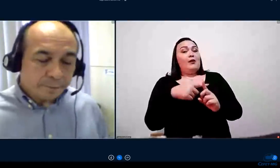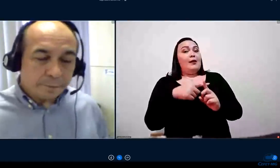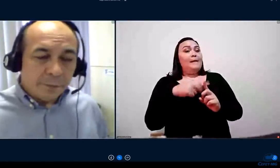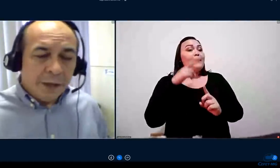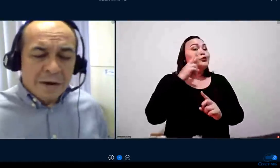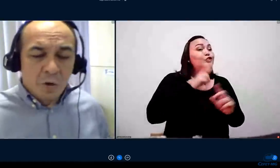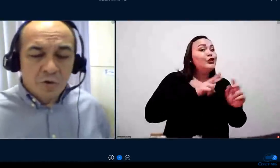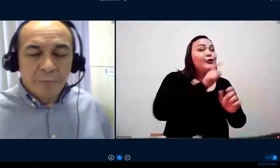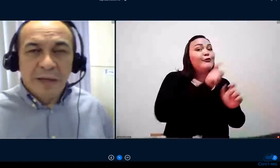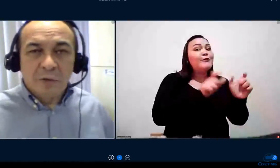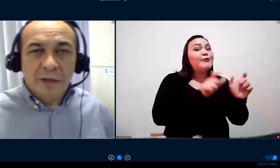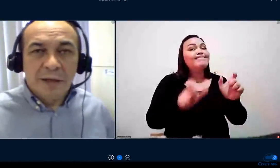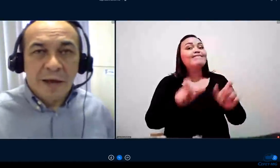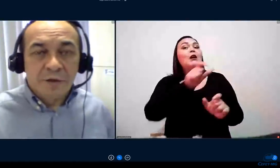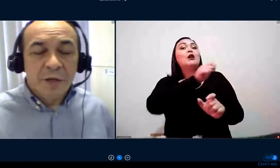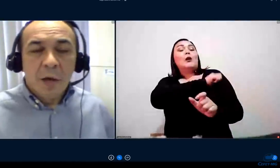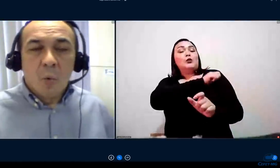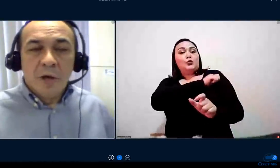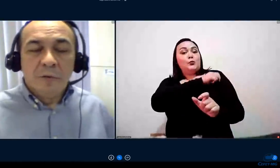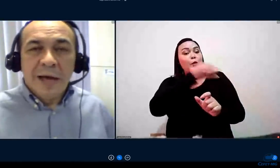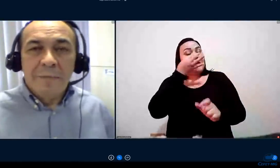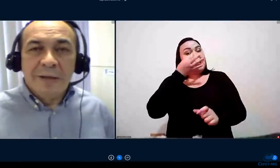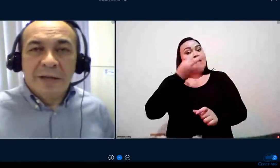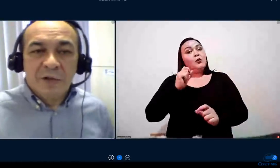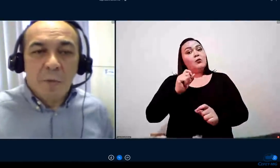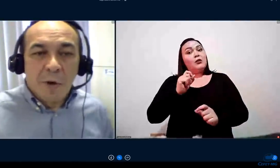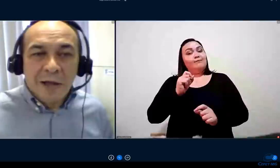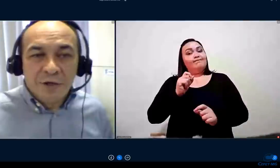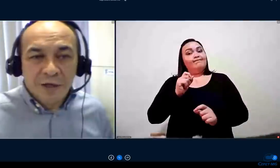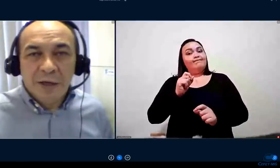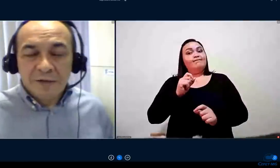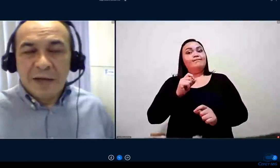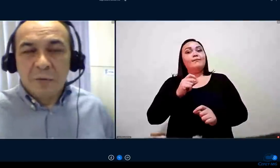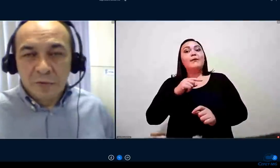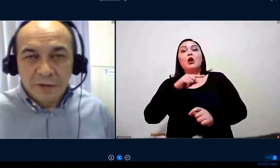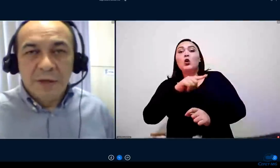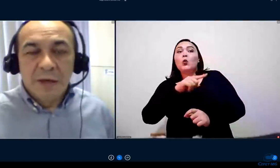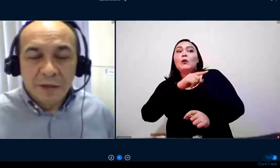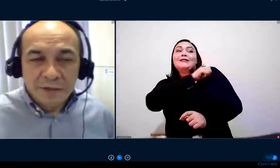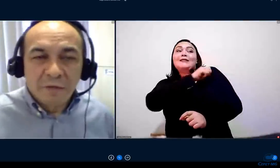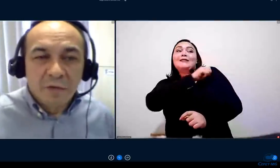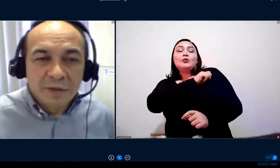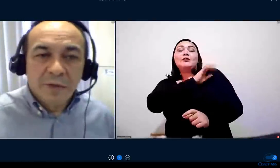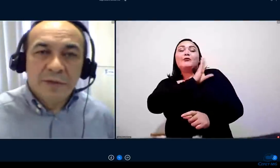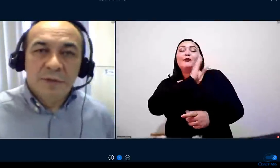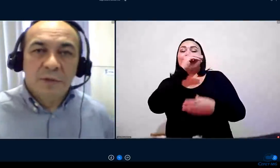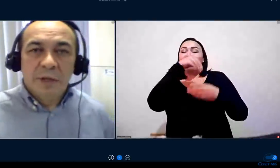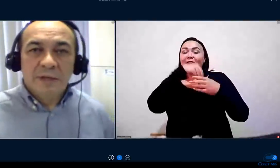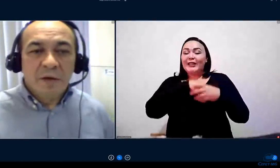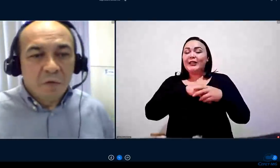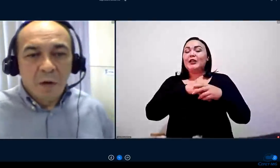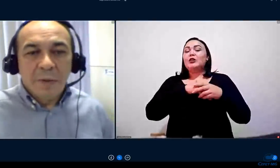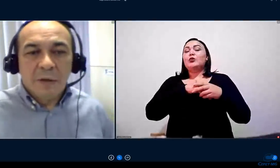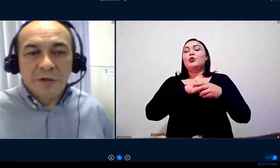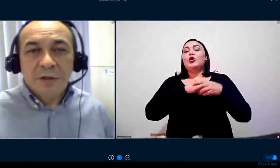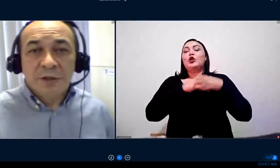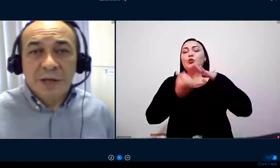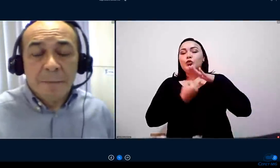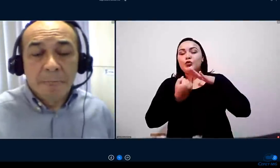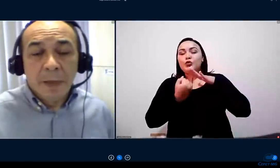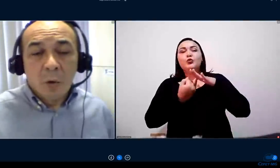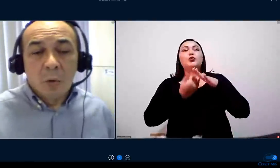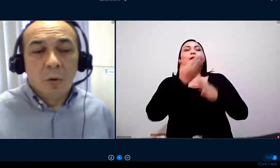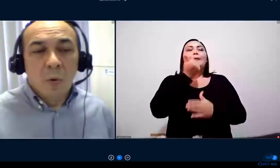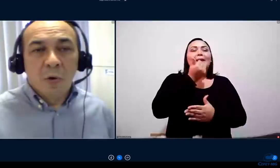a nossa obrigatoriedade quanto na alimentação e moradia, aqueles alunos que estavam sendo assistidos nessa forma, então a gente